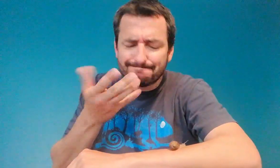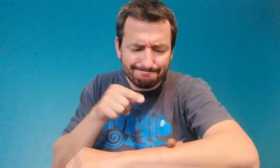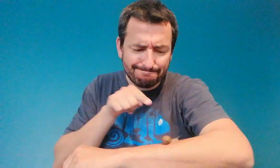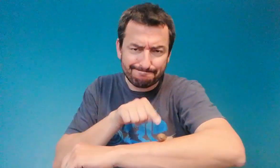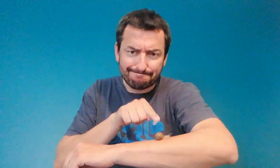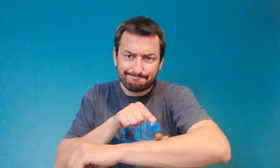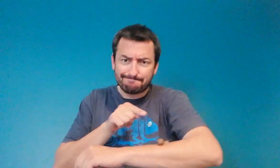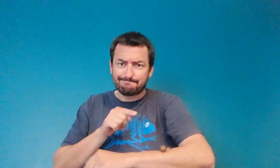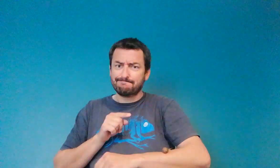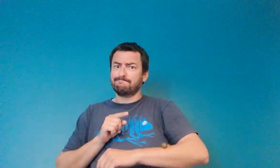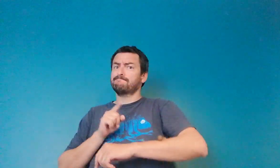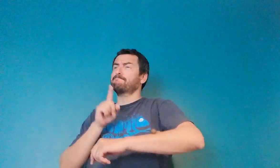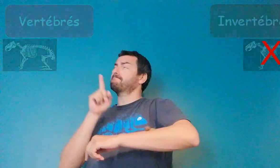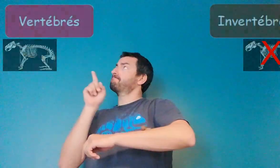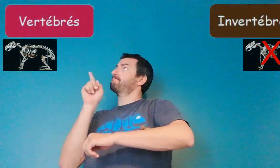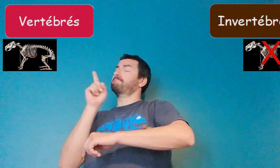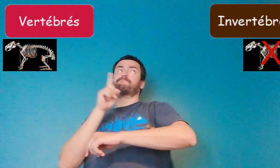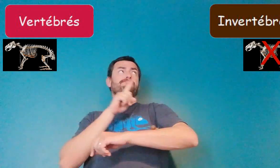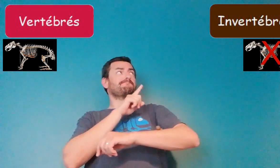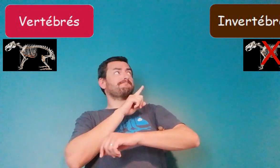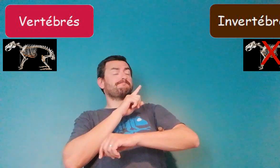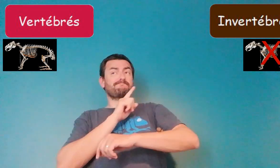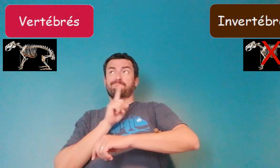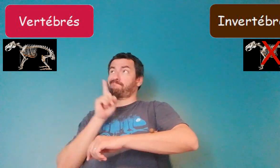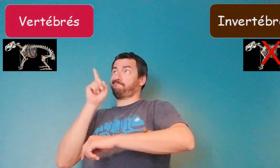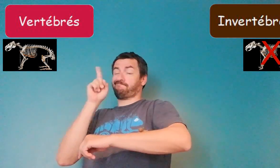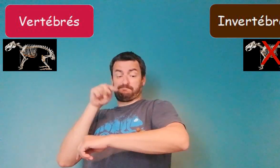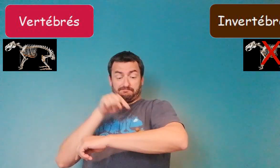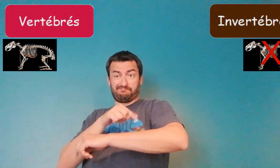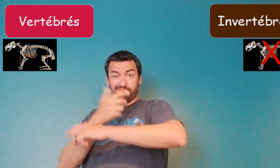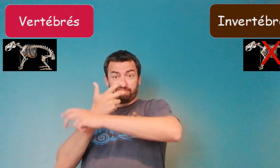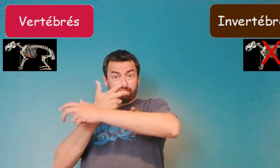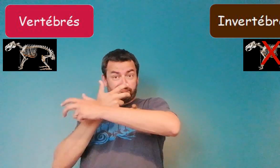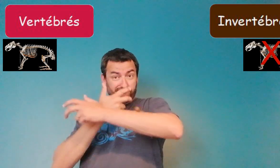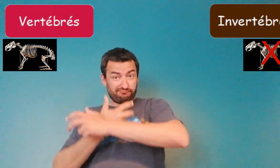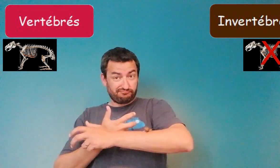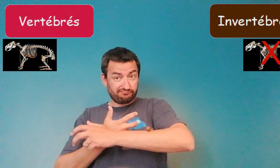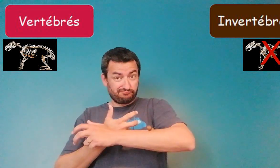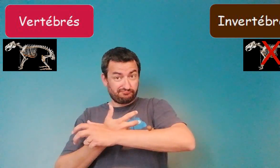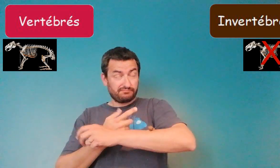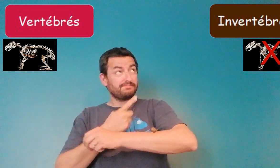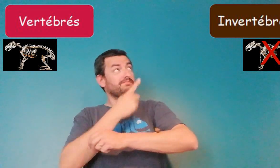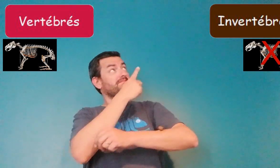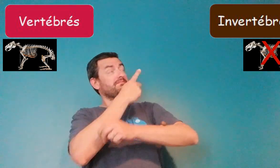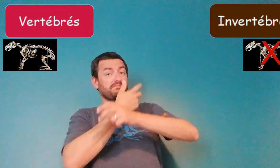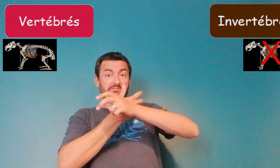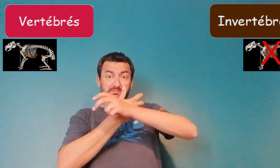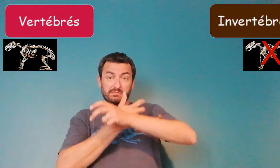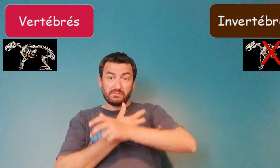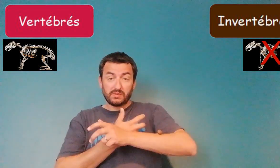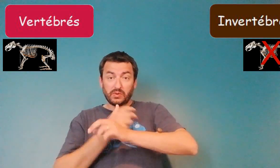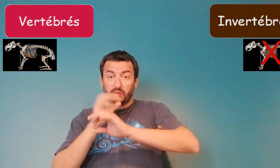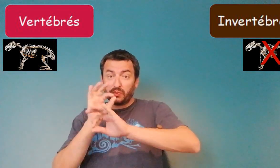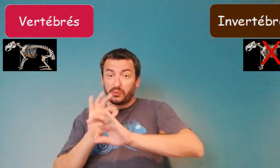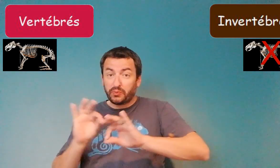Alors, premièrement... L'escargot a-t-il un squelette ou n'en a-t-il pas ?